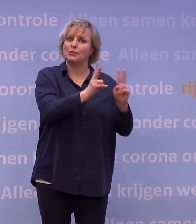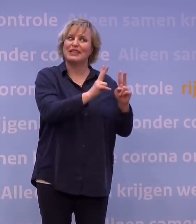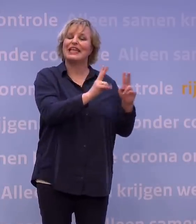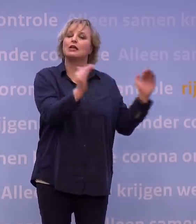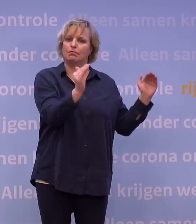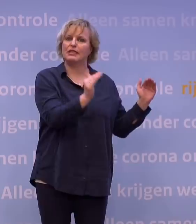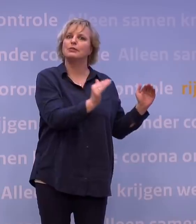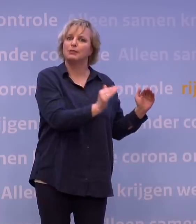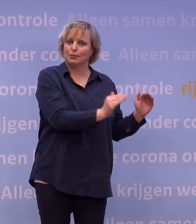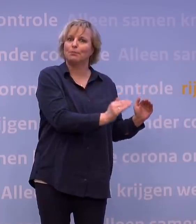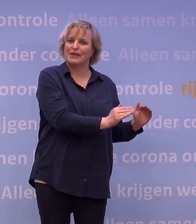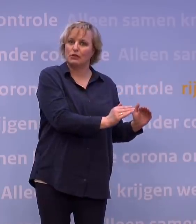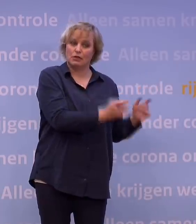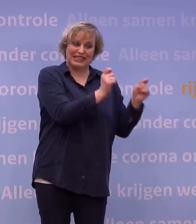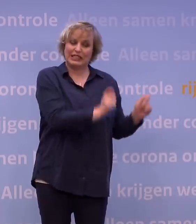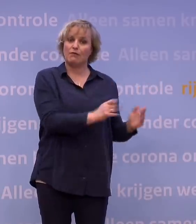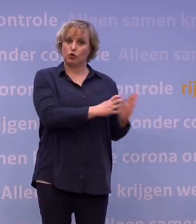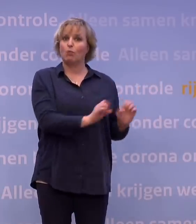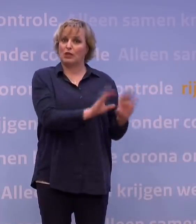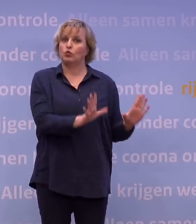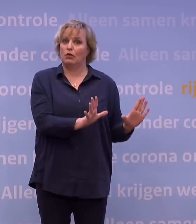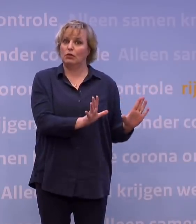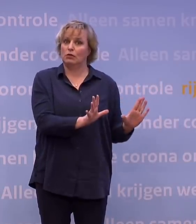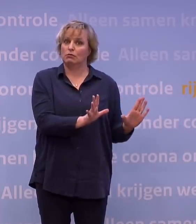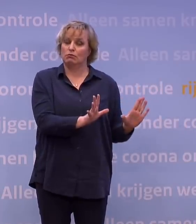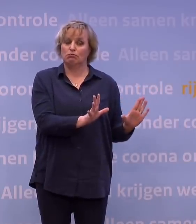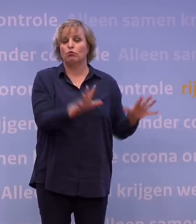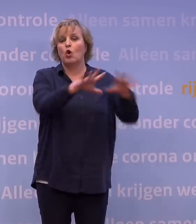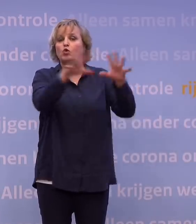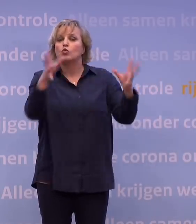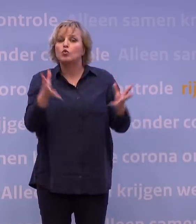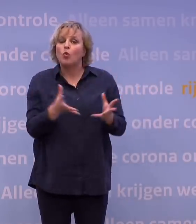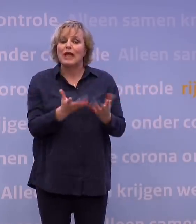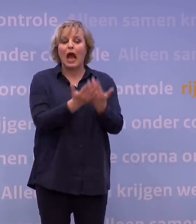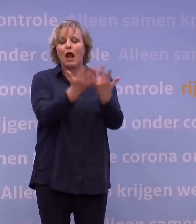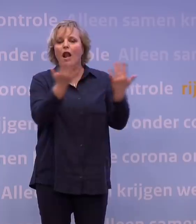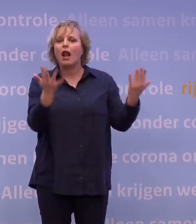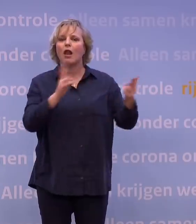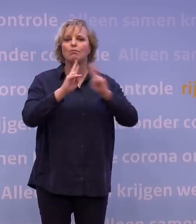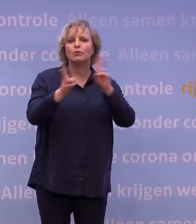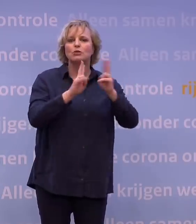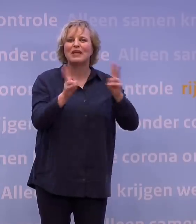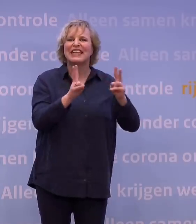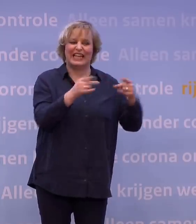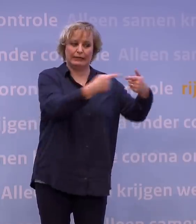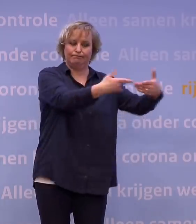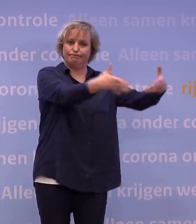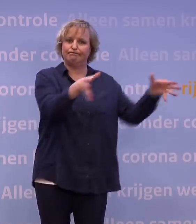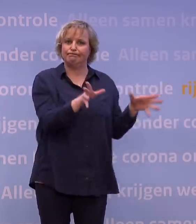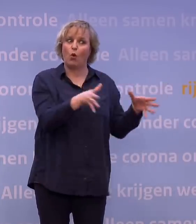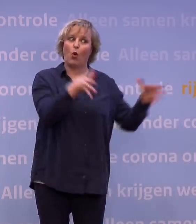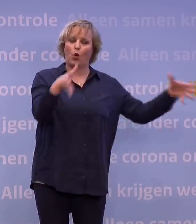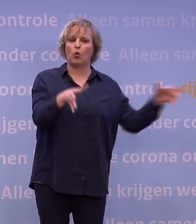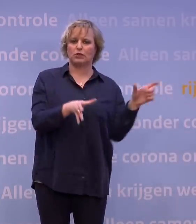En die daling zien we nu in de cijfers. En dat komt omdat van een totaal aantal besmettelijken die klassieke variant het grootste deel